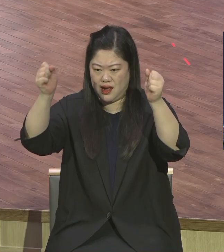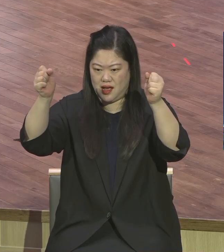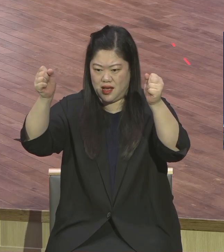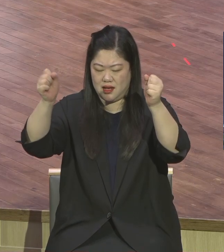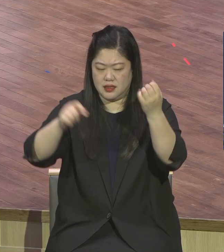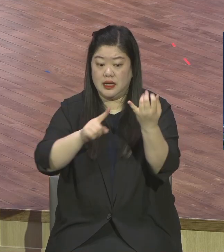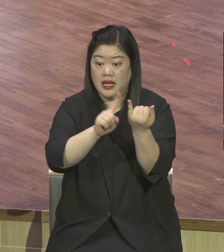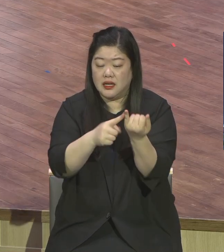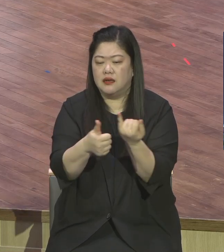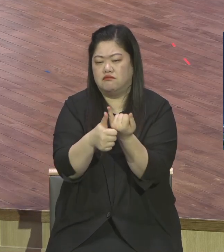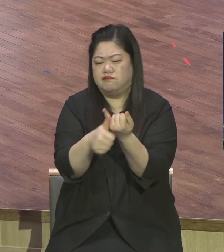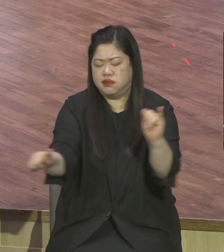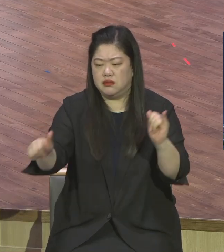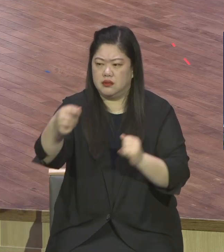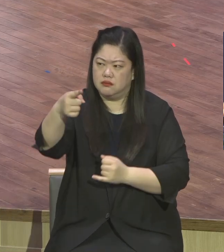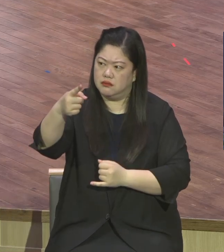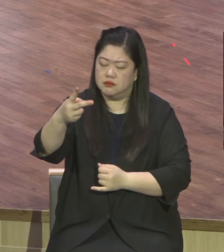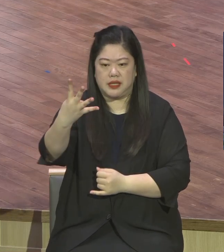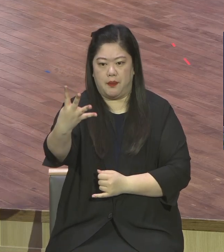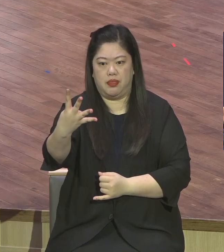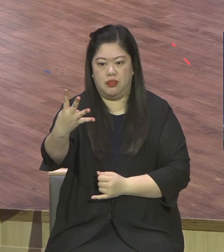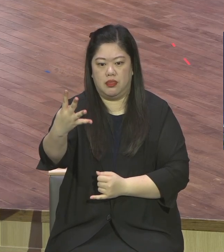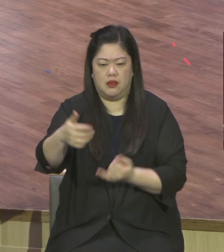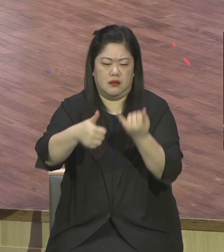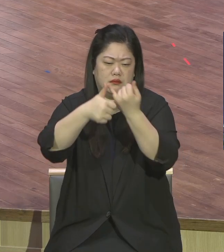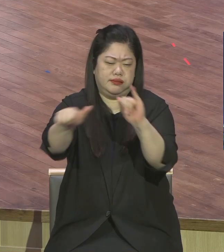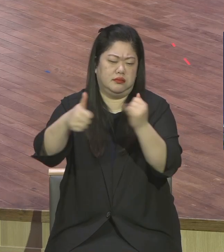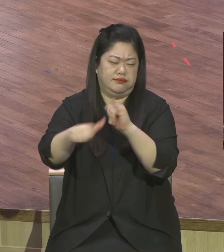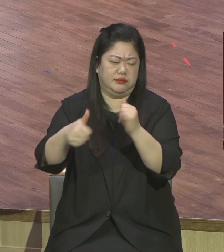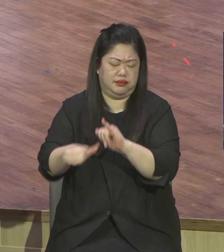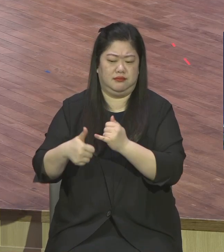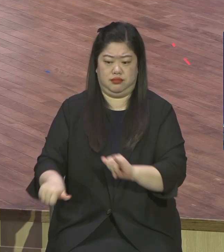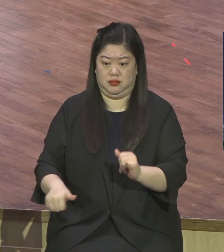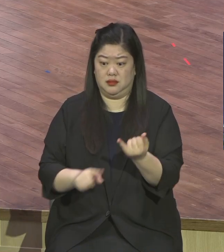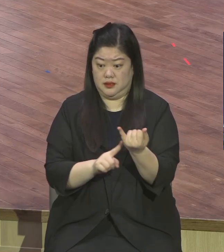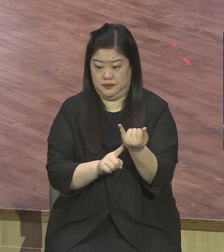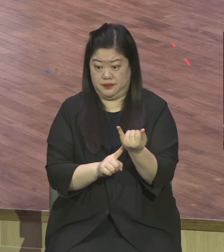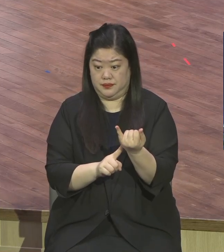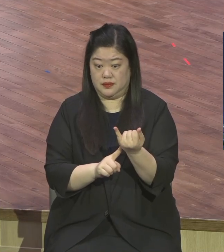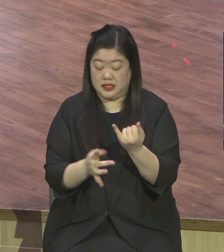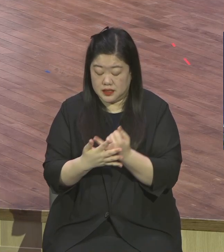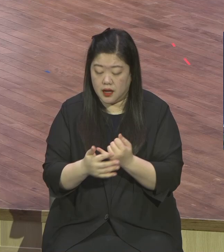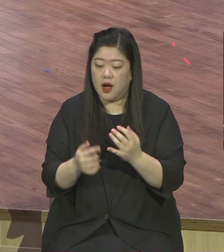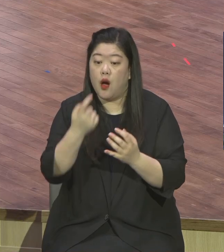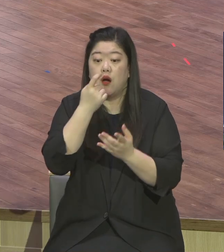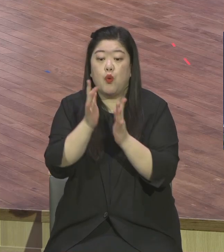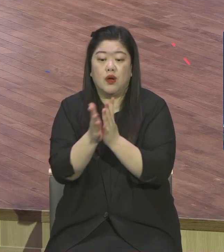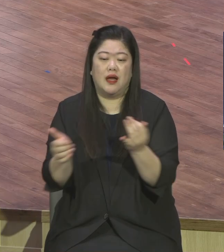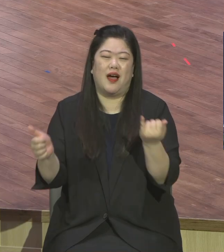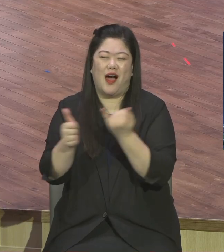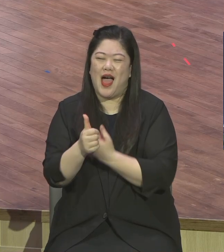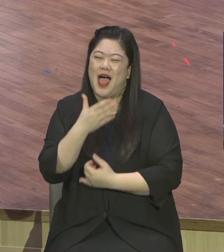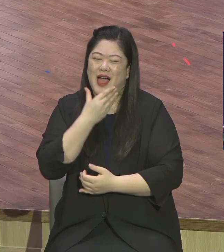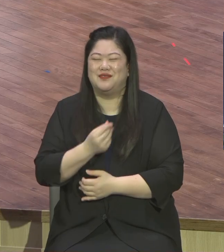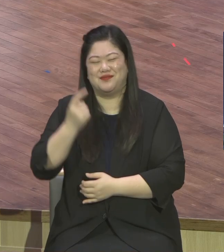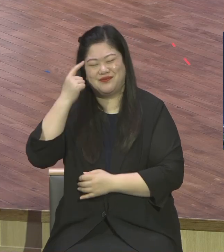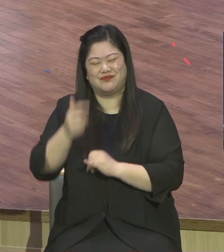귀신에게 시달리다 보니까 답을 줘야 되니까 그렇게 고통을 당하는 사람들 찾다가 답